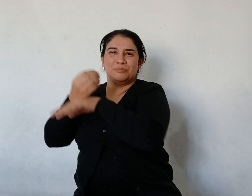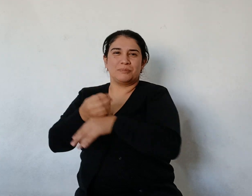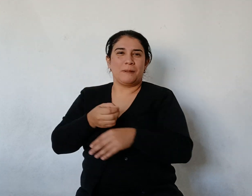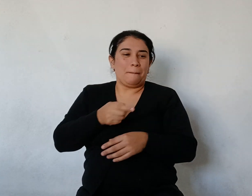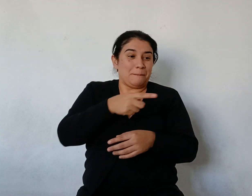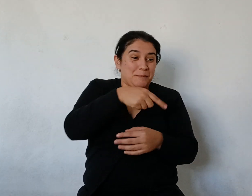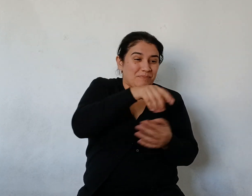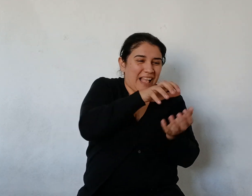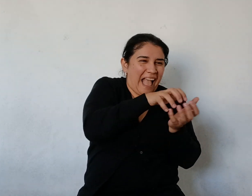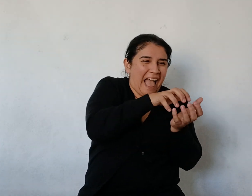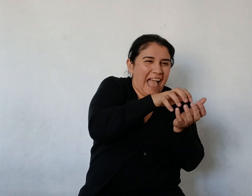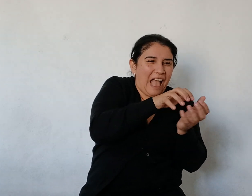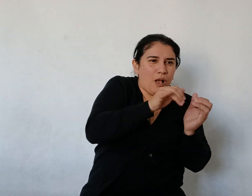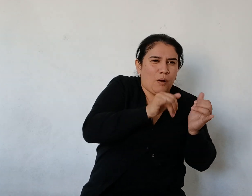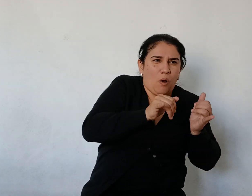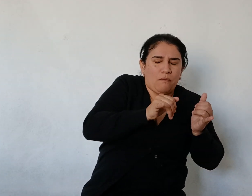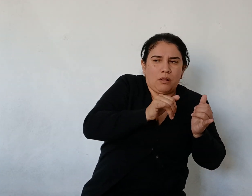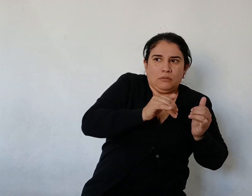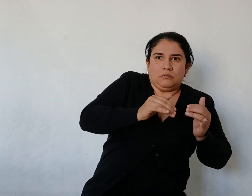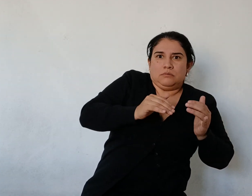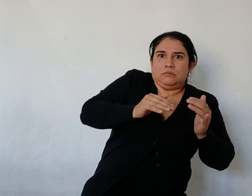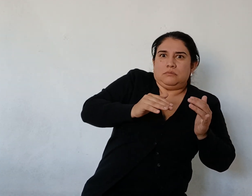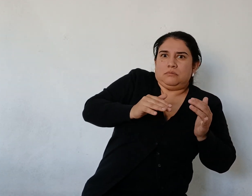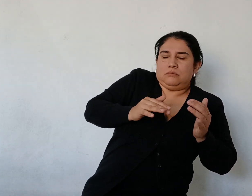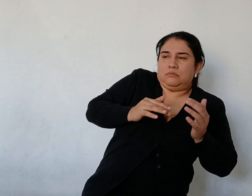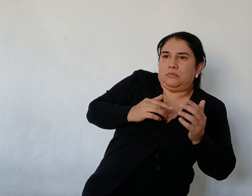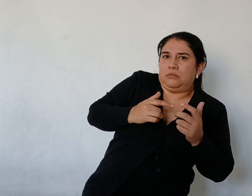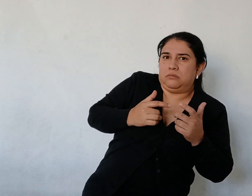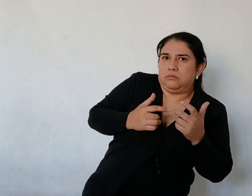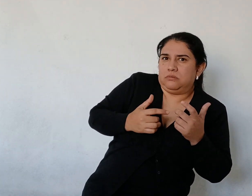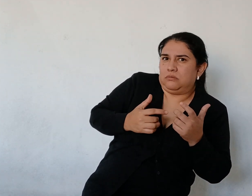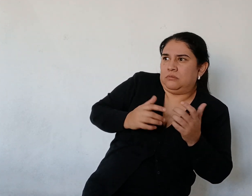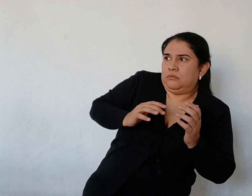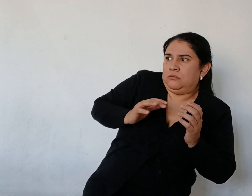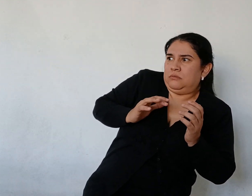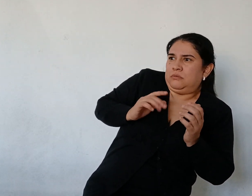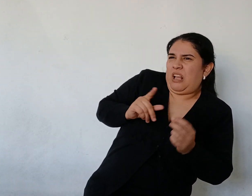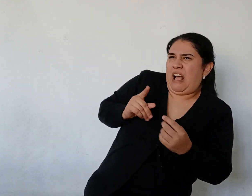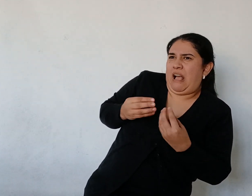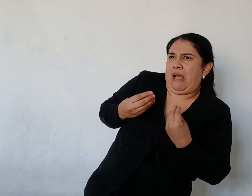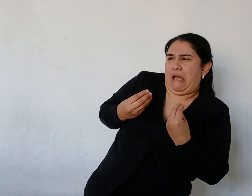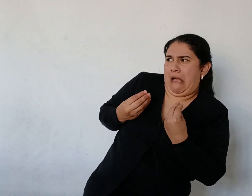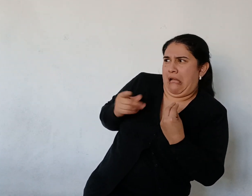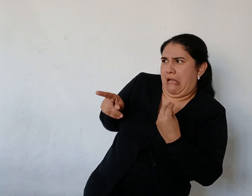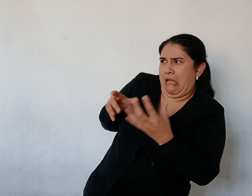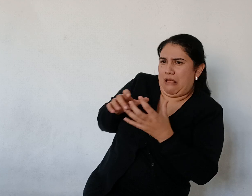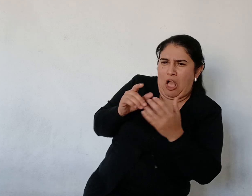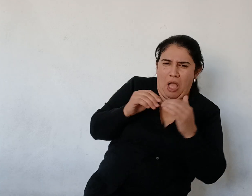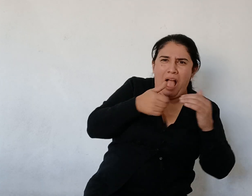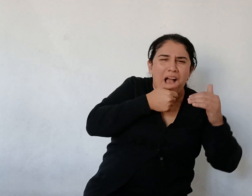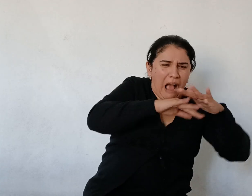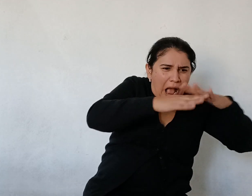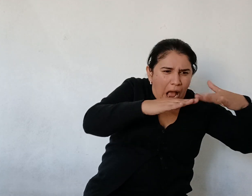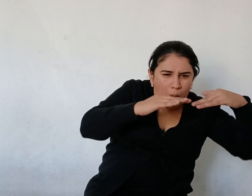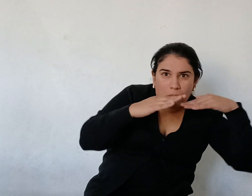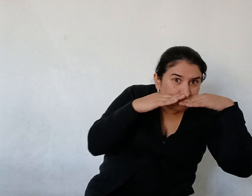chiquitos comenzaron a gritar como locos de miedo Zangullendo la cabeza Y gritaban Es una